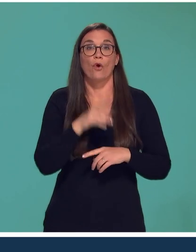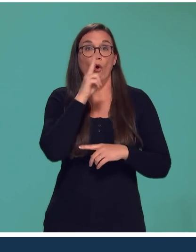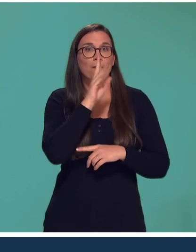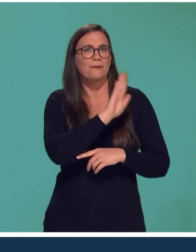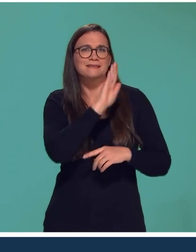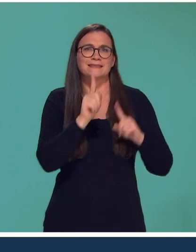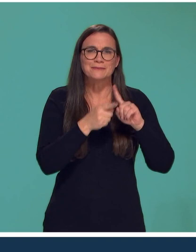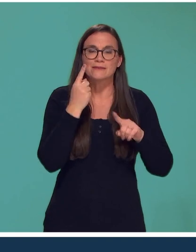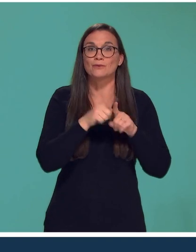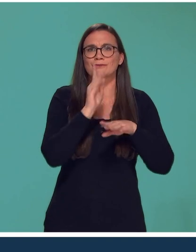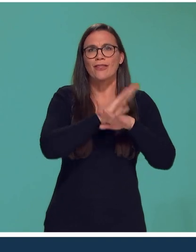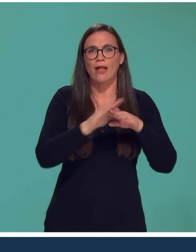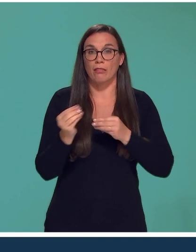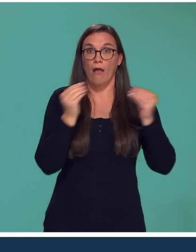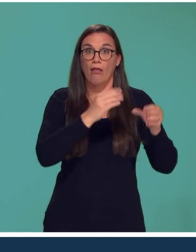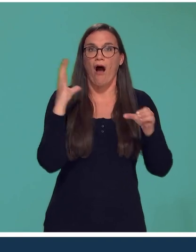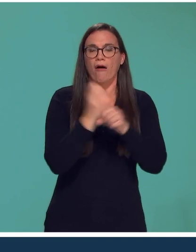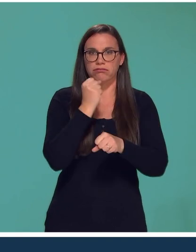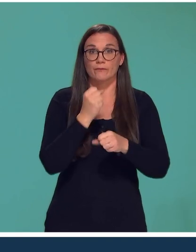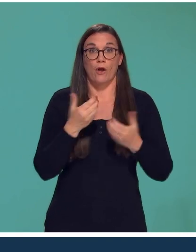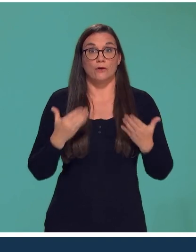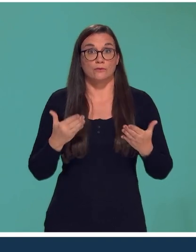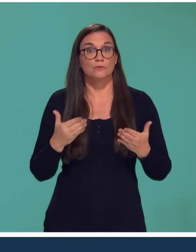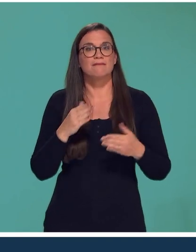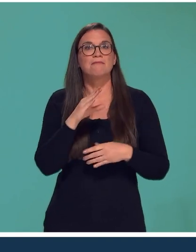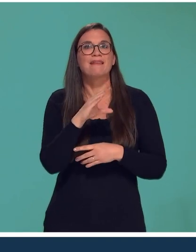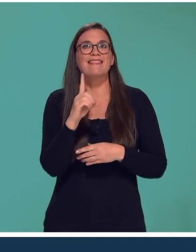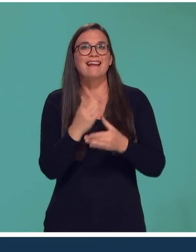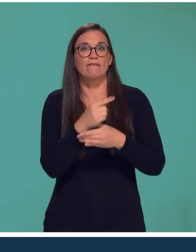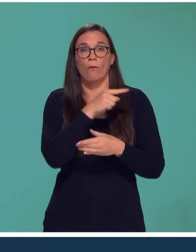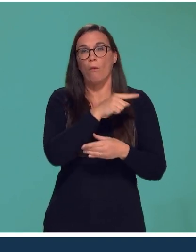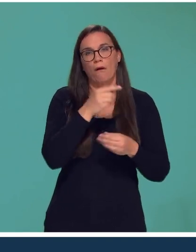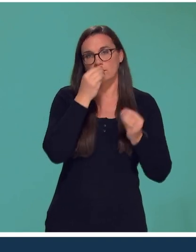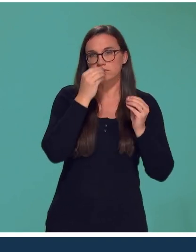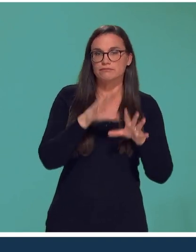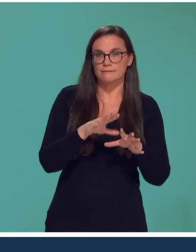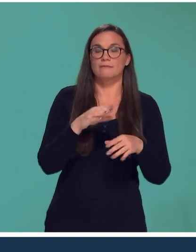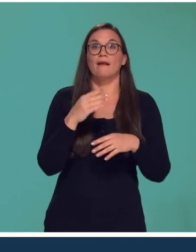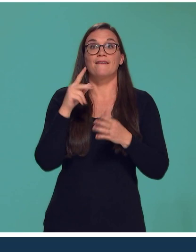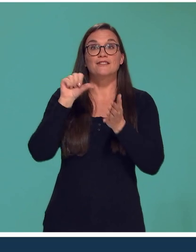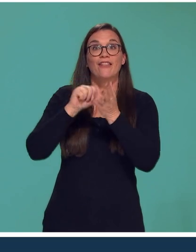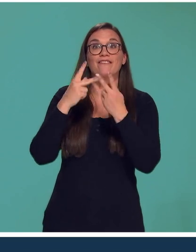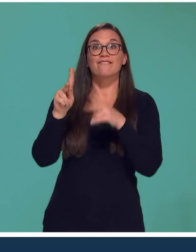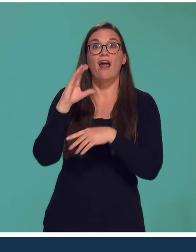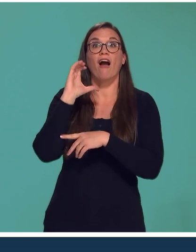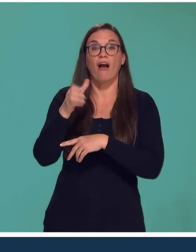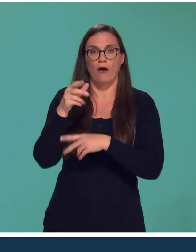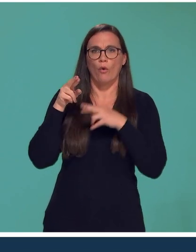décalé et tendre qui lui vaut un sacré succès. Aujourd'hui, il quitte l'univers de la BD et expose ses célèbres